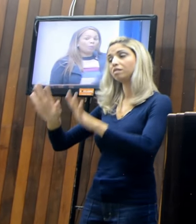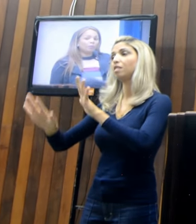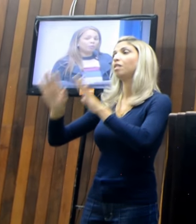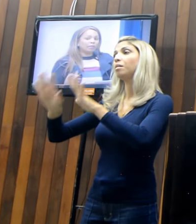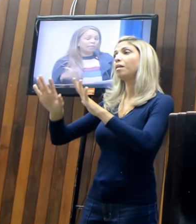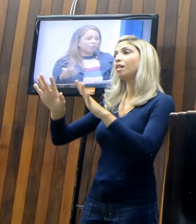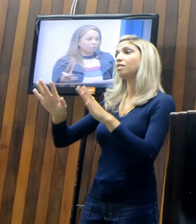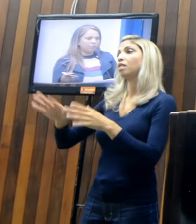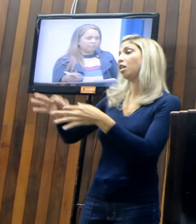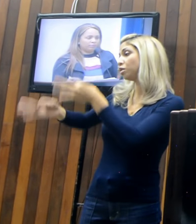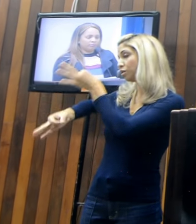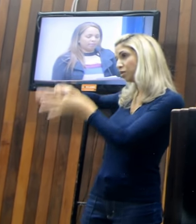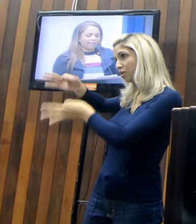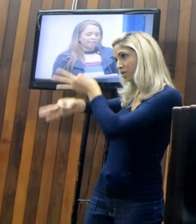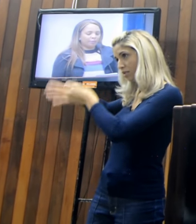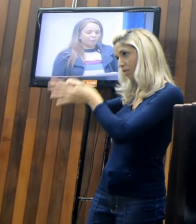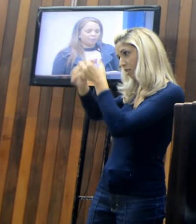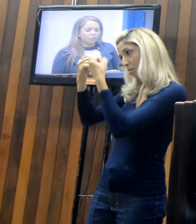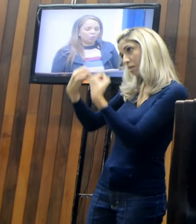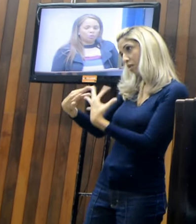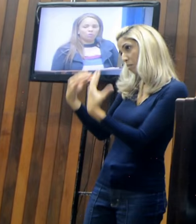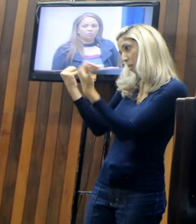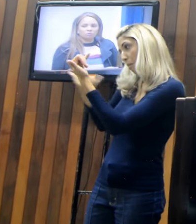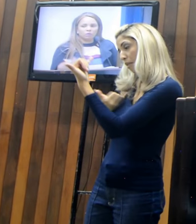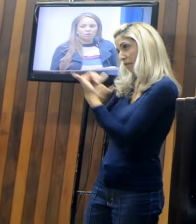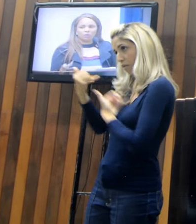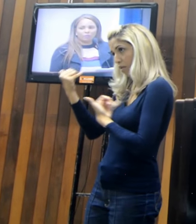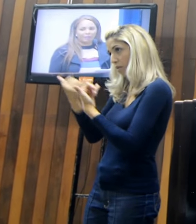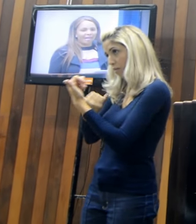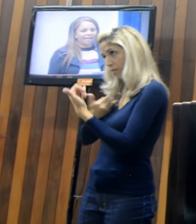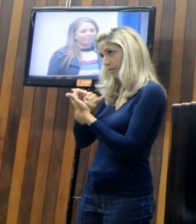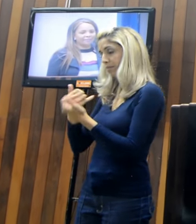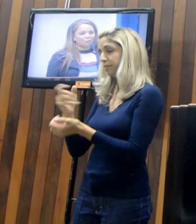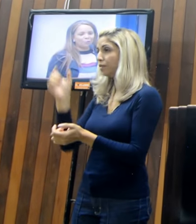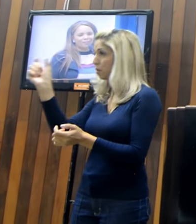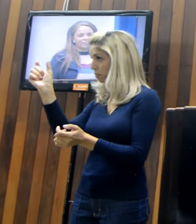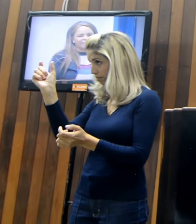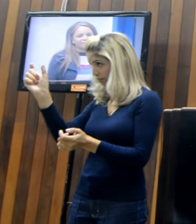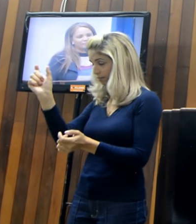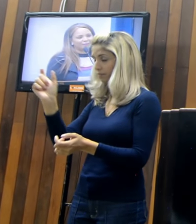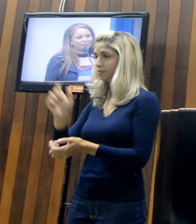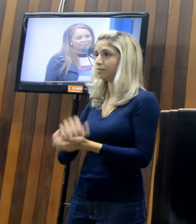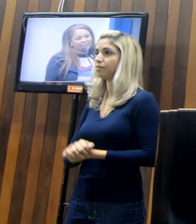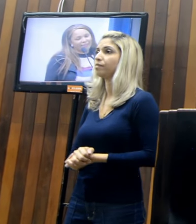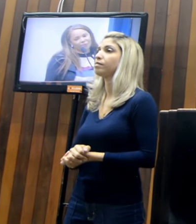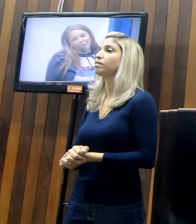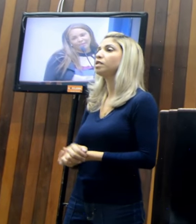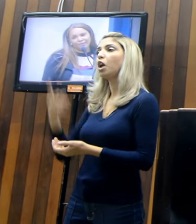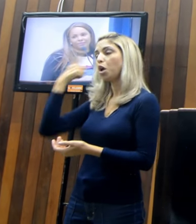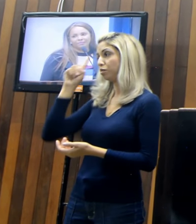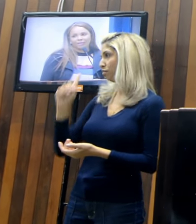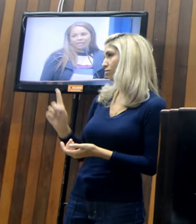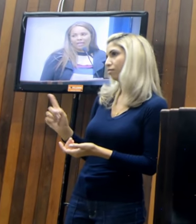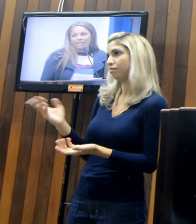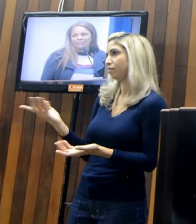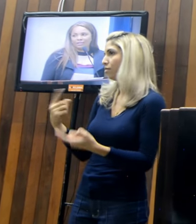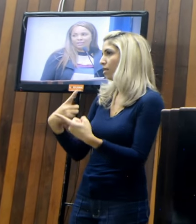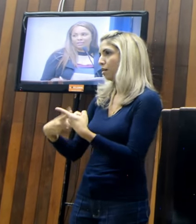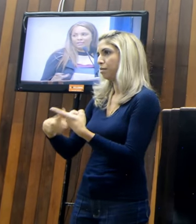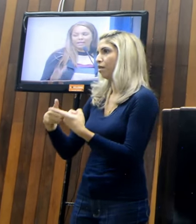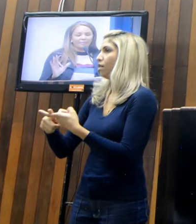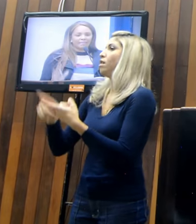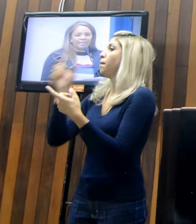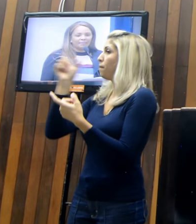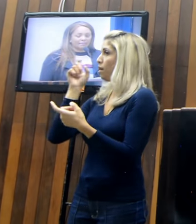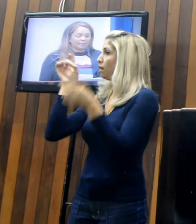o corpo jurídico, né, que me explicou com algumas palavras e algumas leis que não entendo mais, a gente